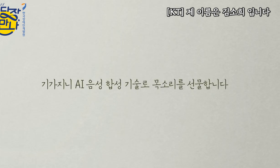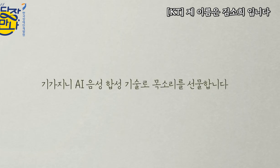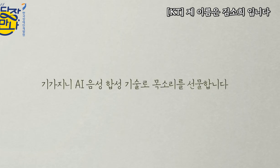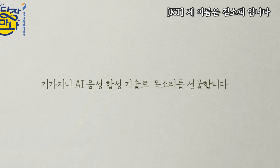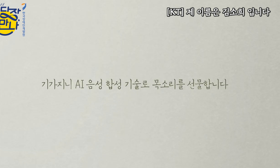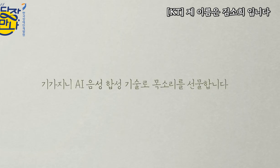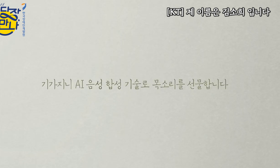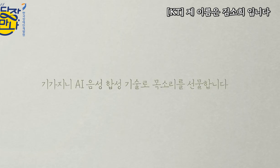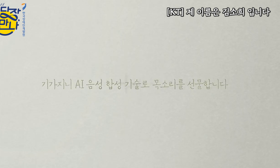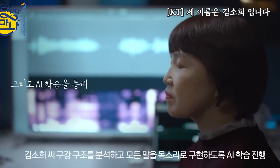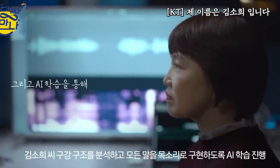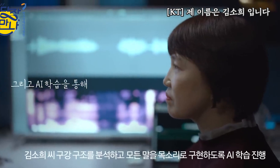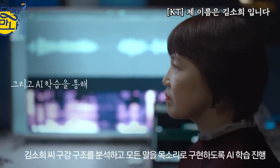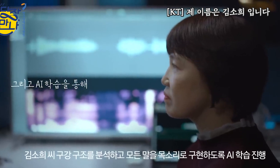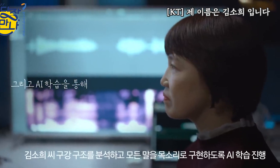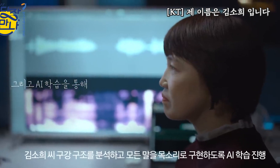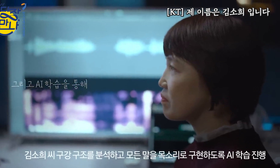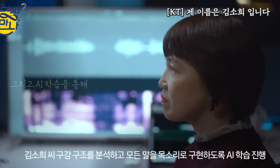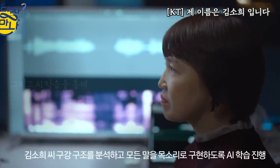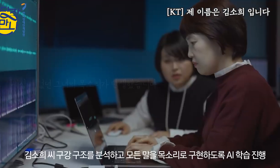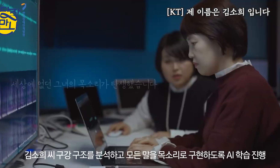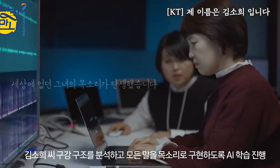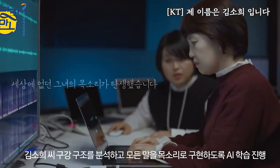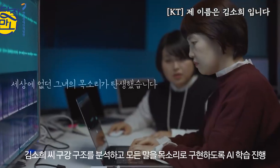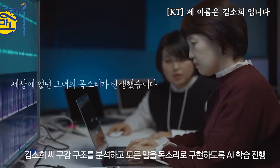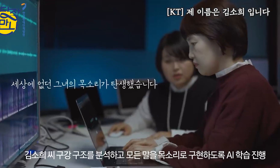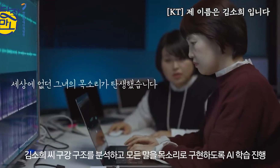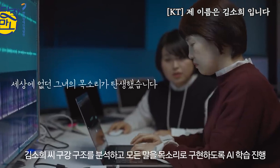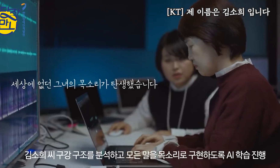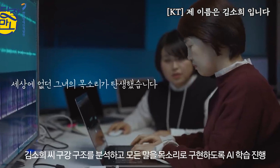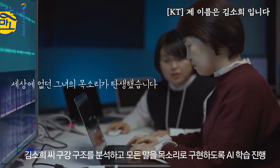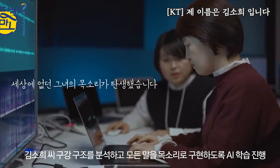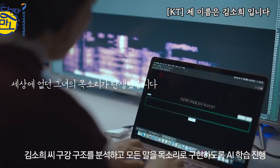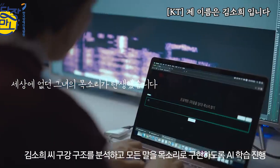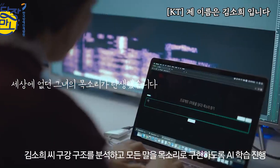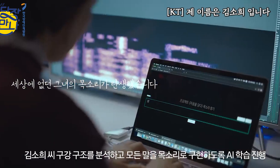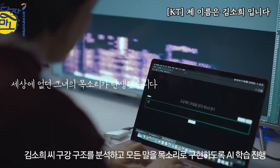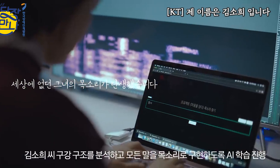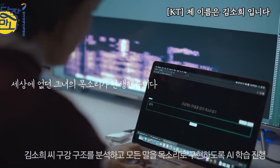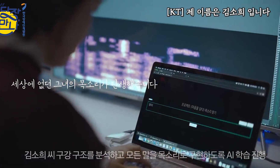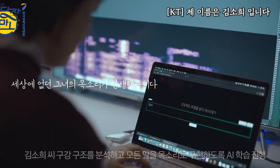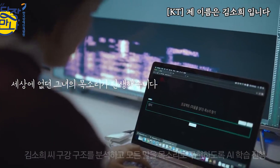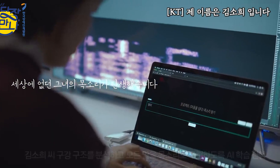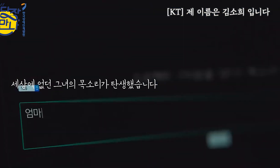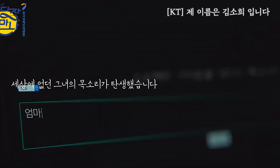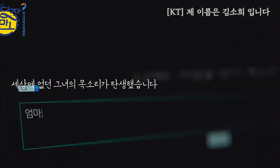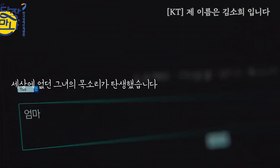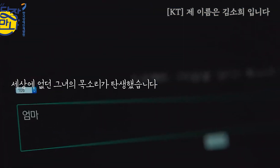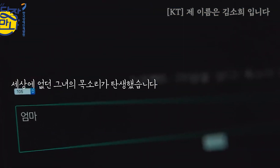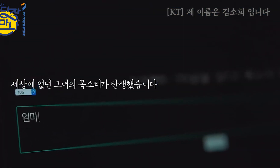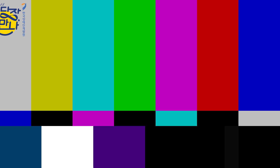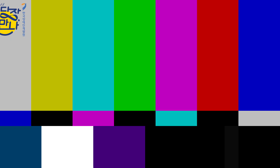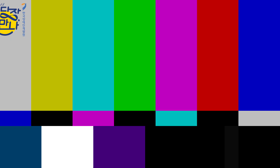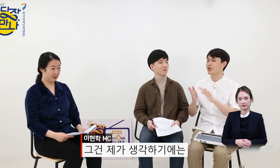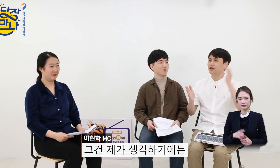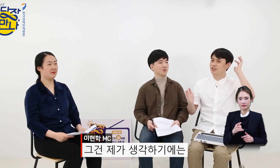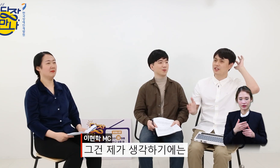선물합니다 AI 학습을 통해 세상에 없던 그녀의 목소리가 탄생했습니다 제가